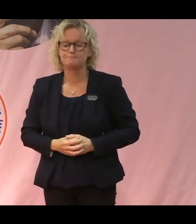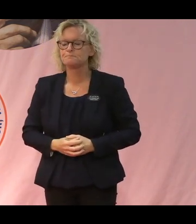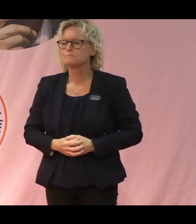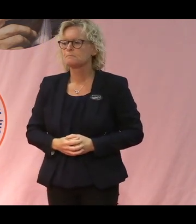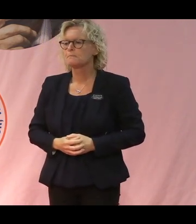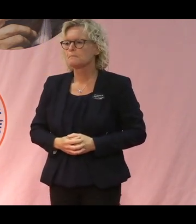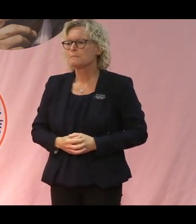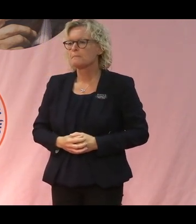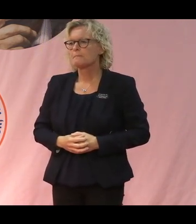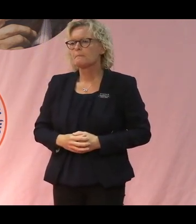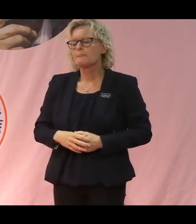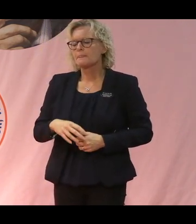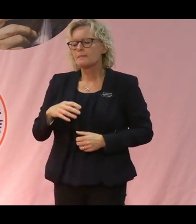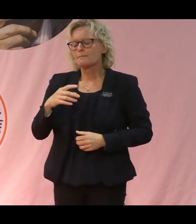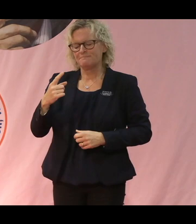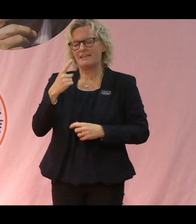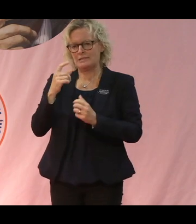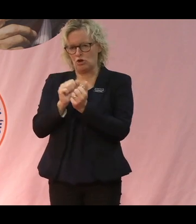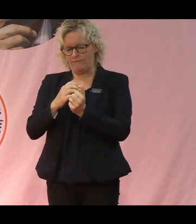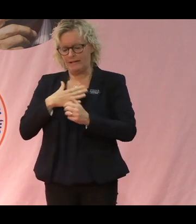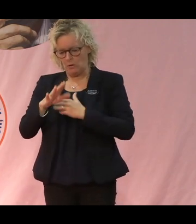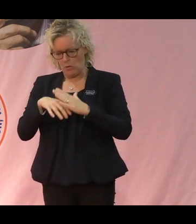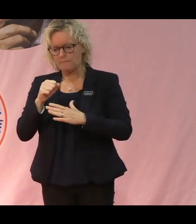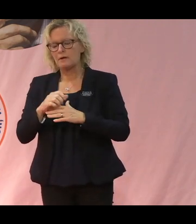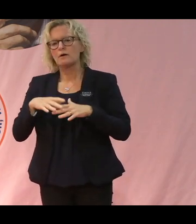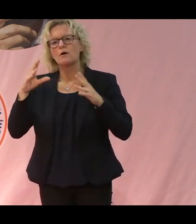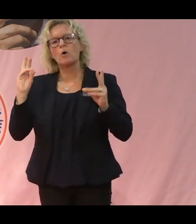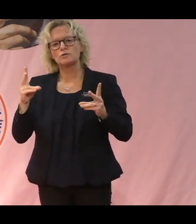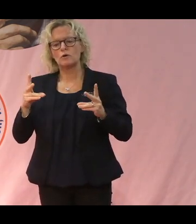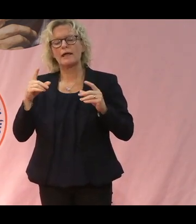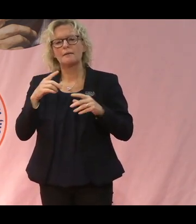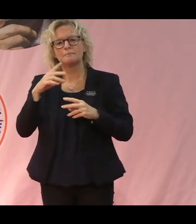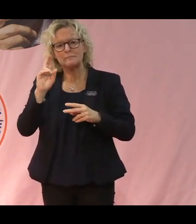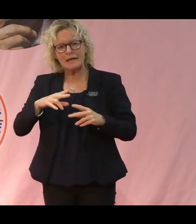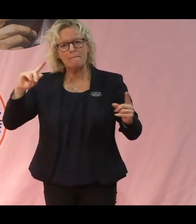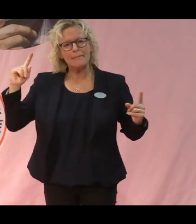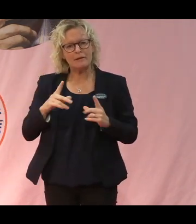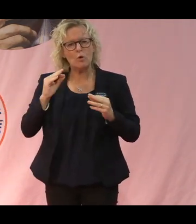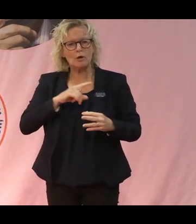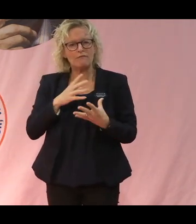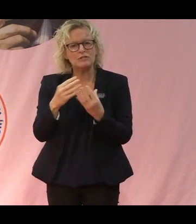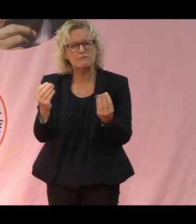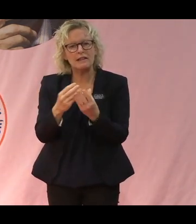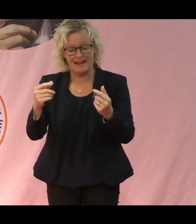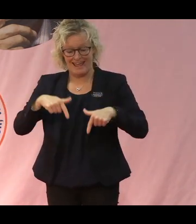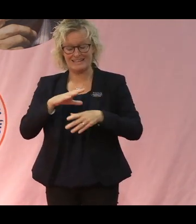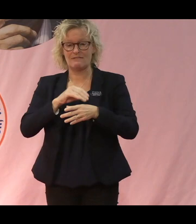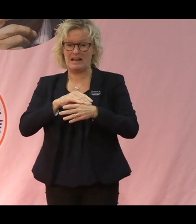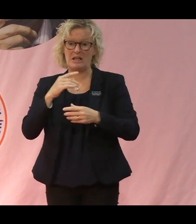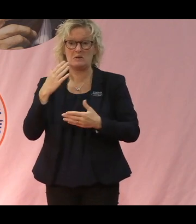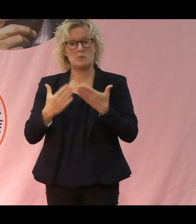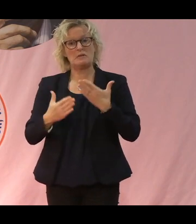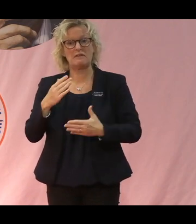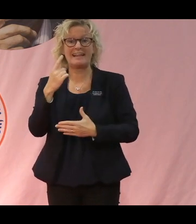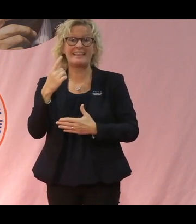Och det andra som jag skulle vilja säga här är att vi kan minska på svinn. Här i Sverige så försvinner ungefär en tredjedel